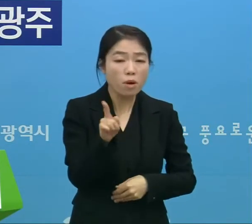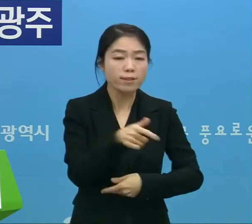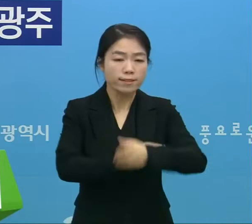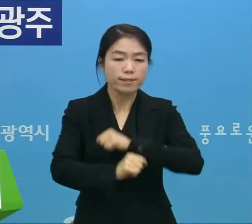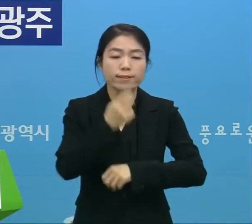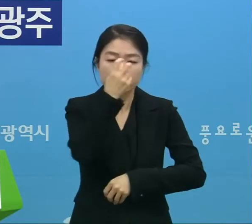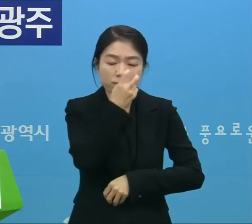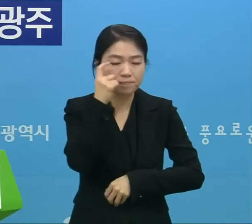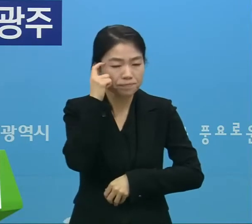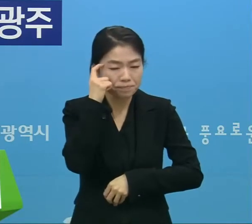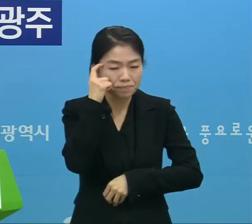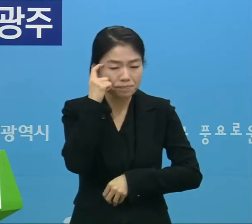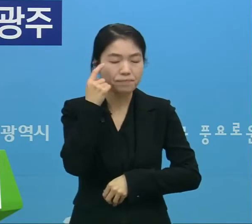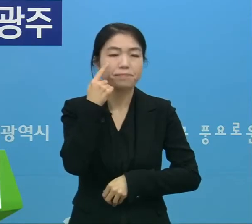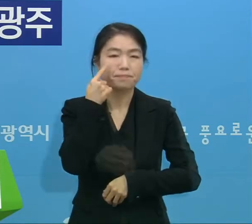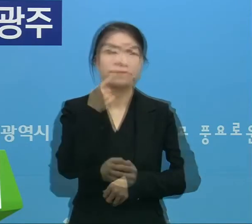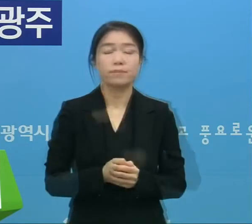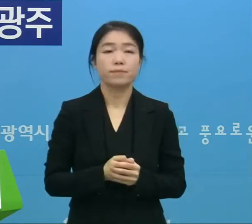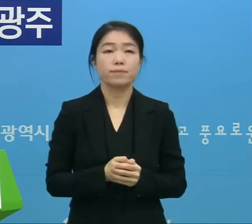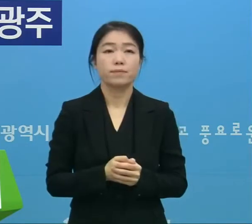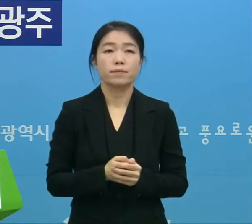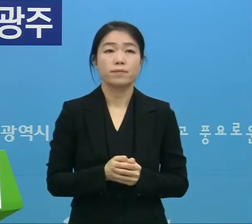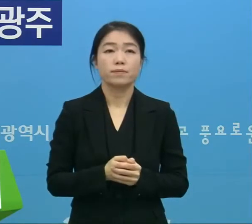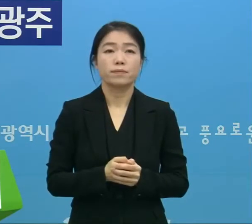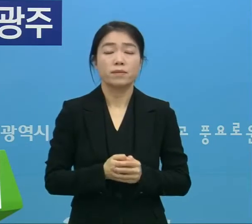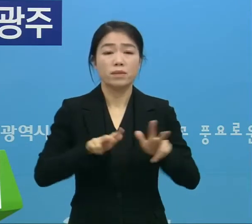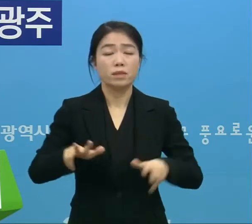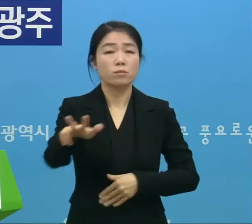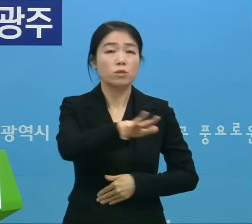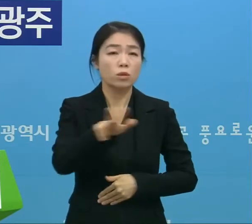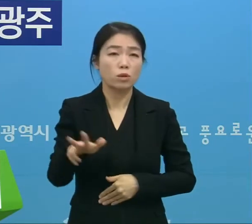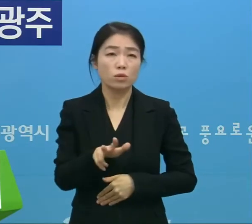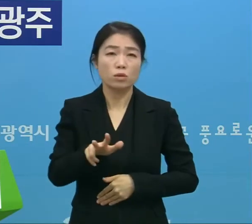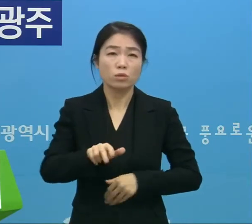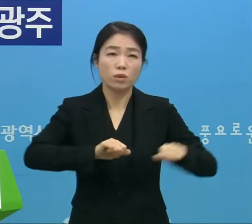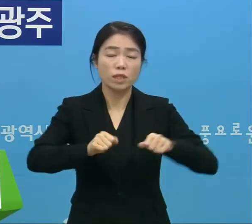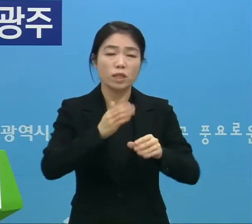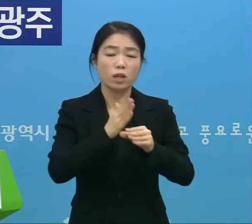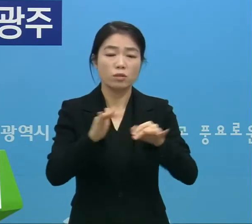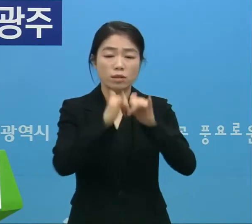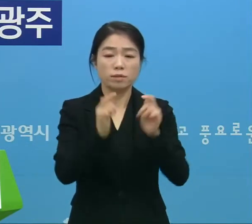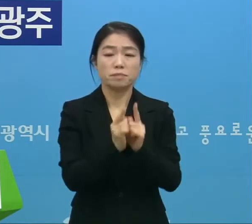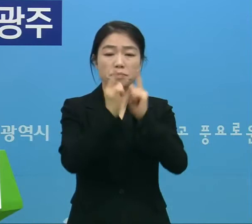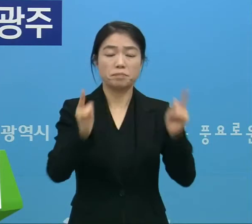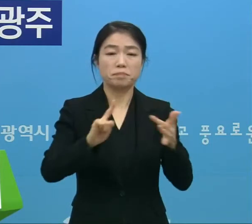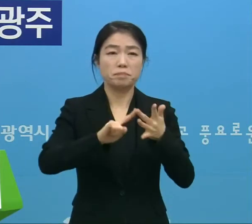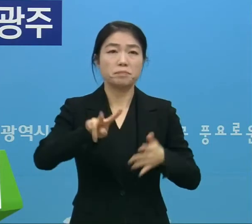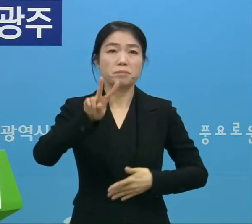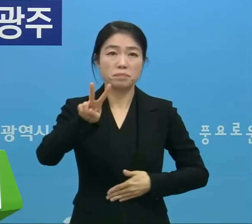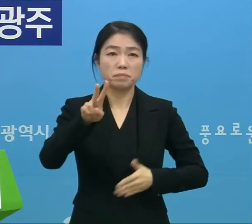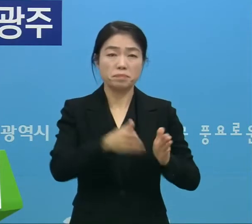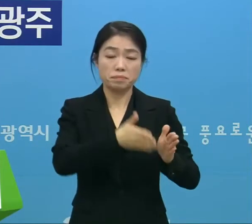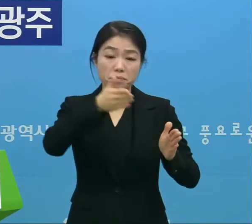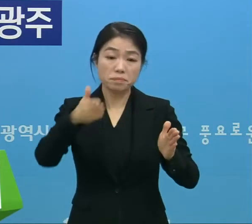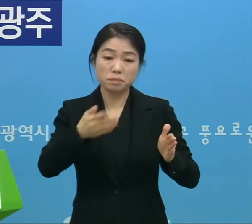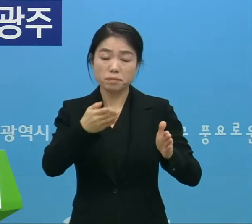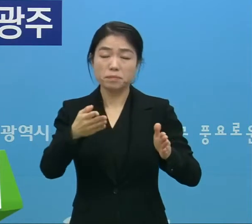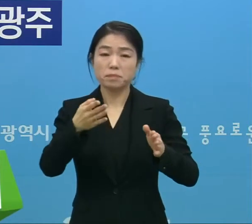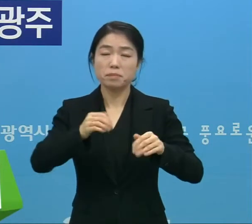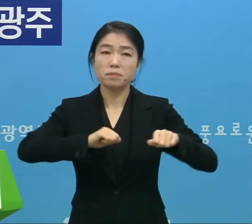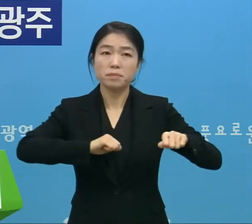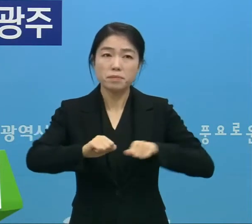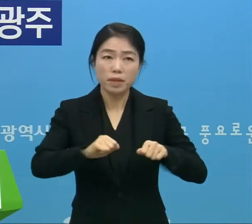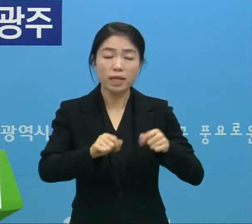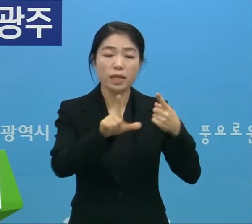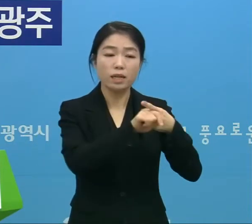적극 검토하겠습니다. 전국적으로 시행되고 있는 사회적 거리 두기 2단계 연장 시행이